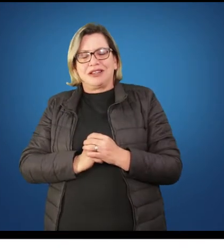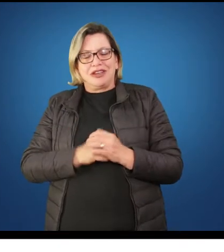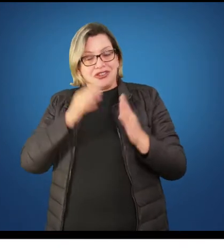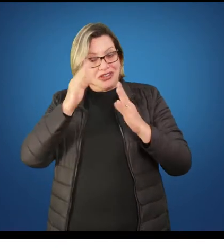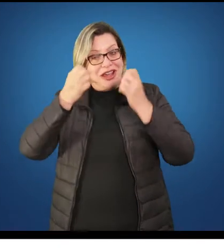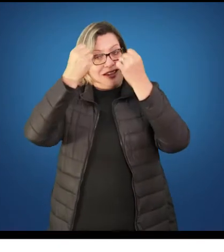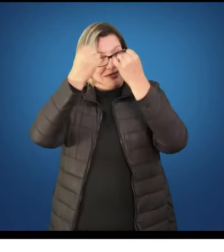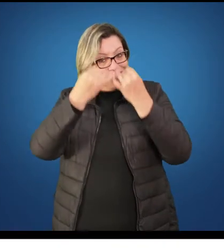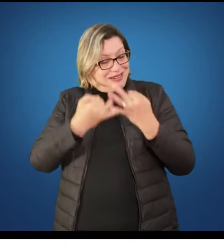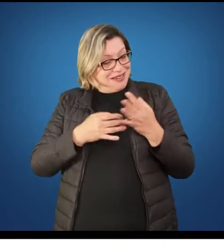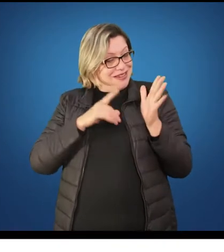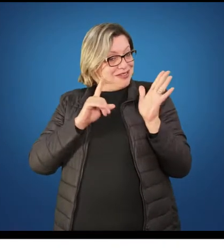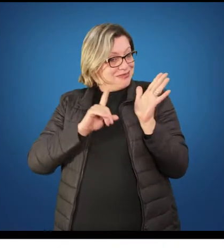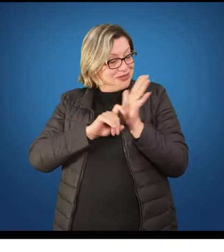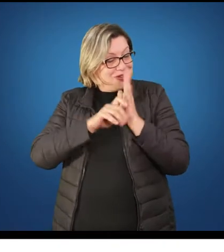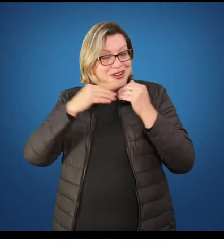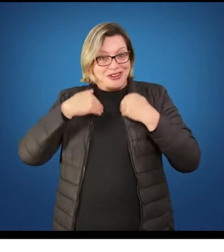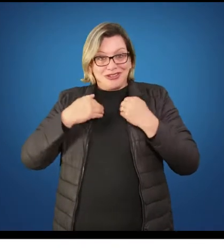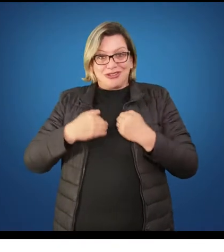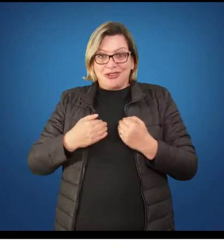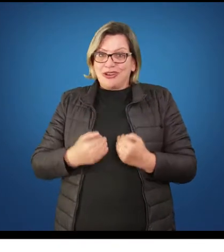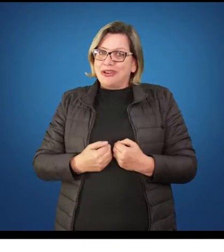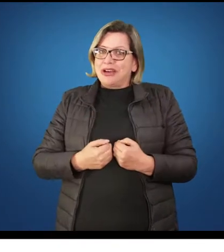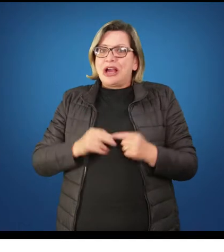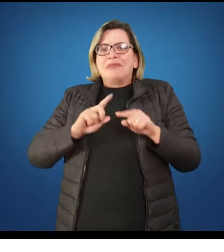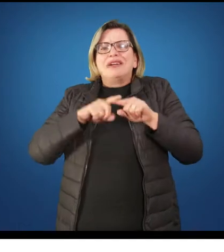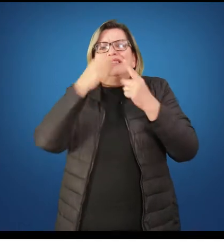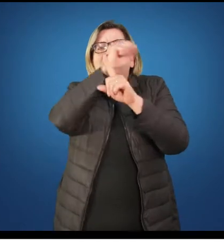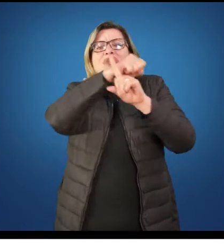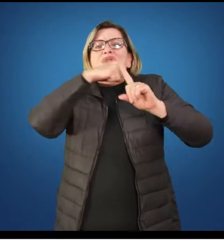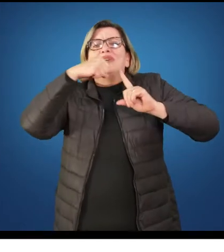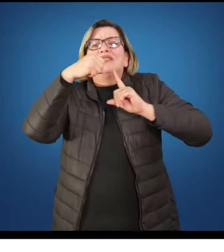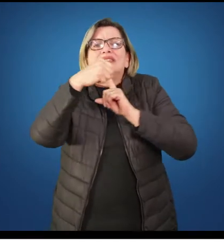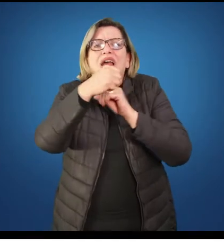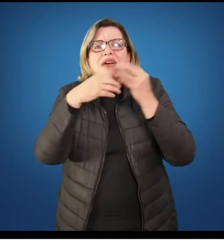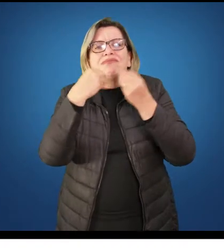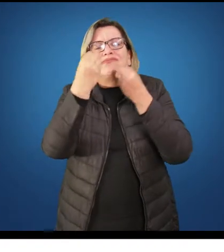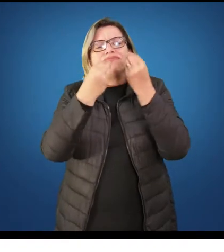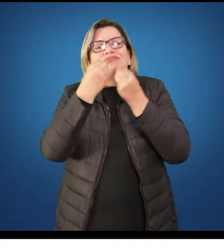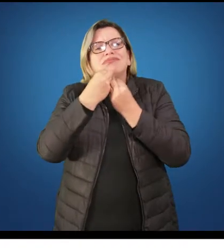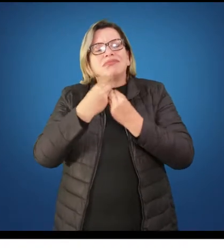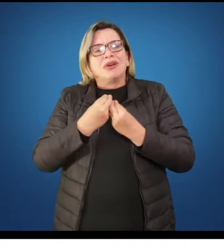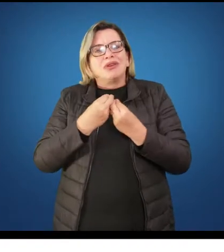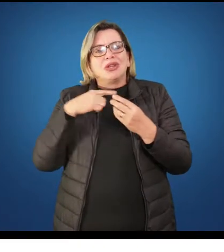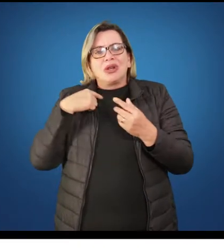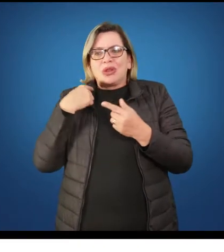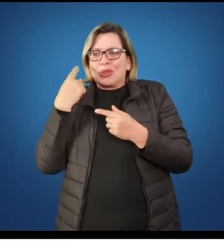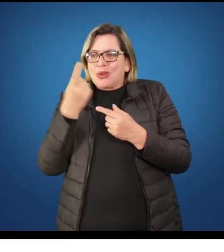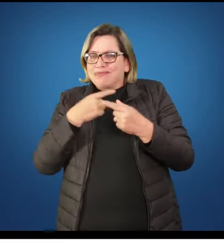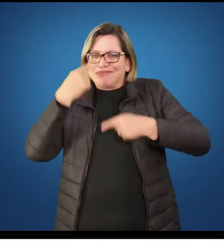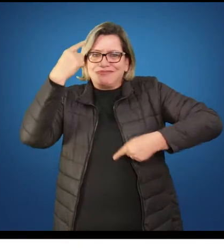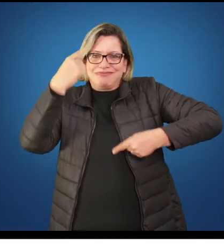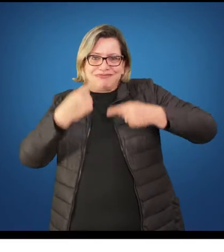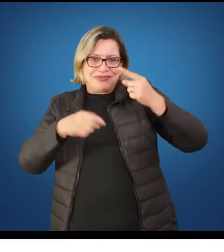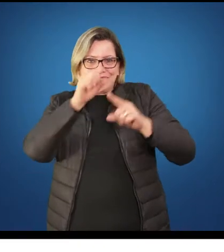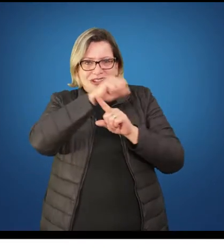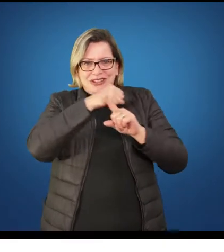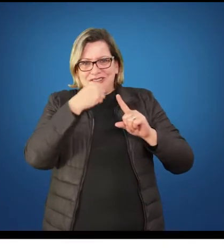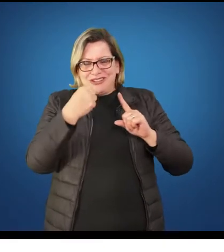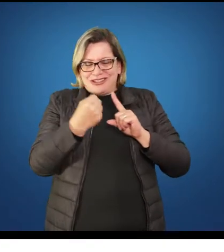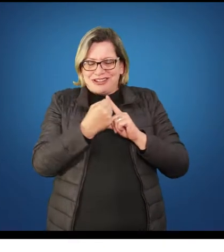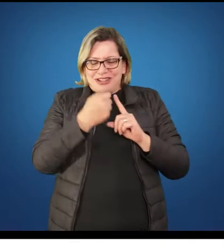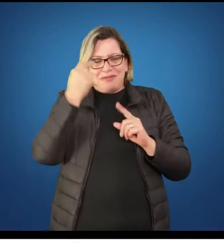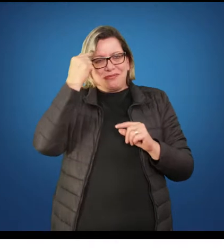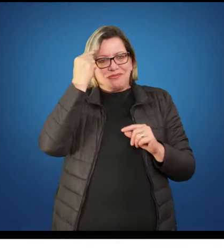Porque todos nós fomos ou somos crianças, mas nenhum de nós ou nem